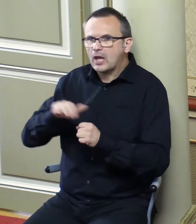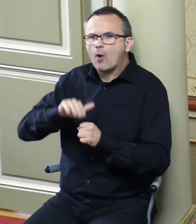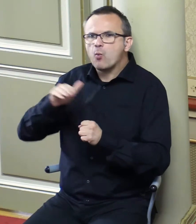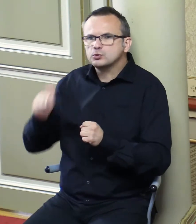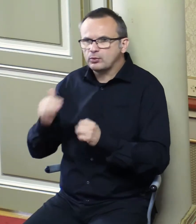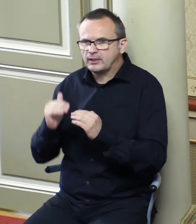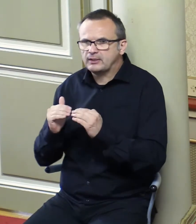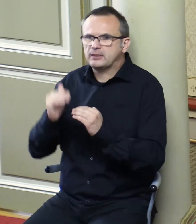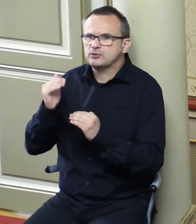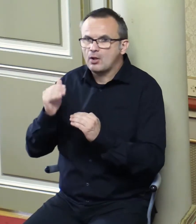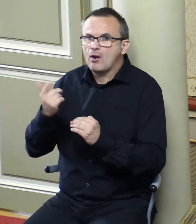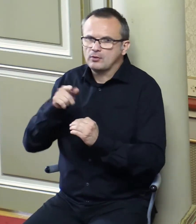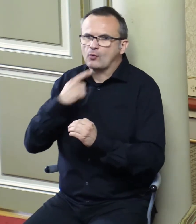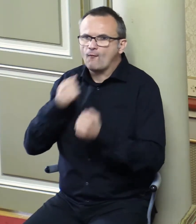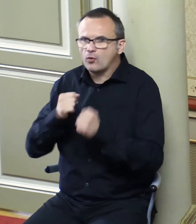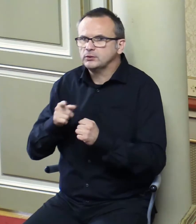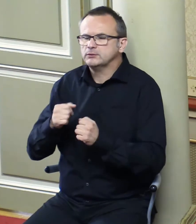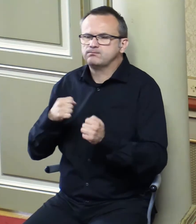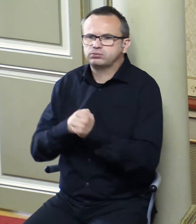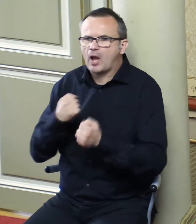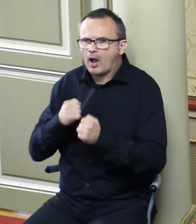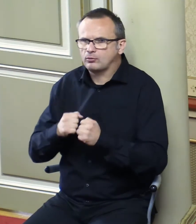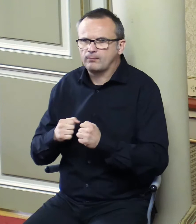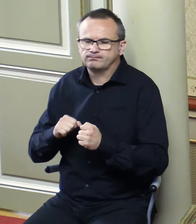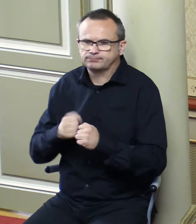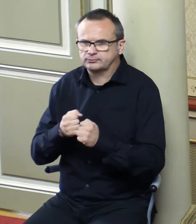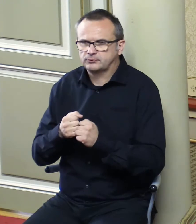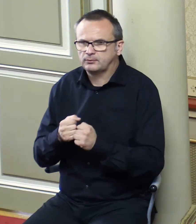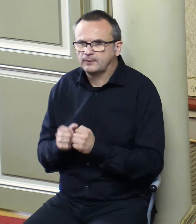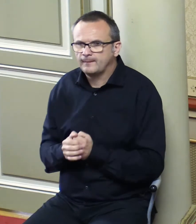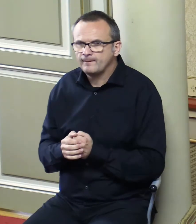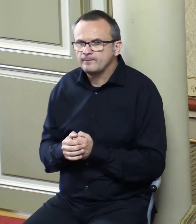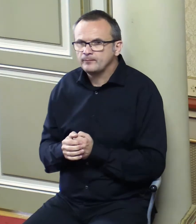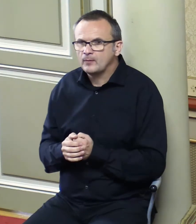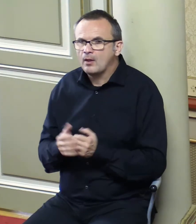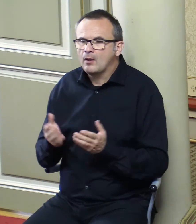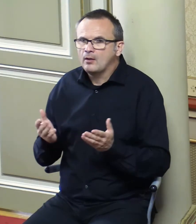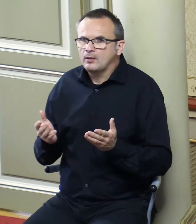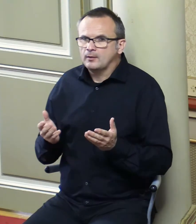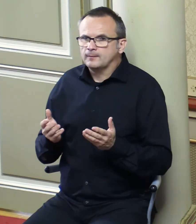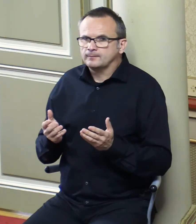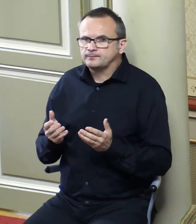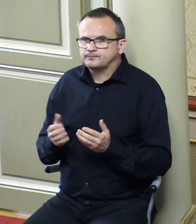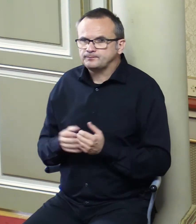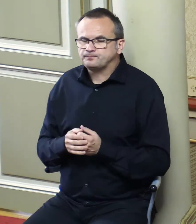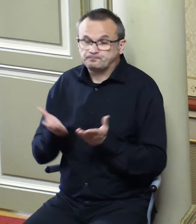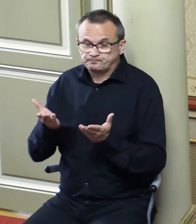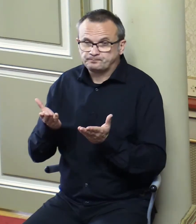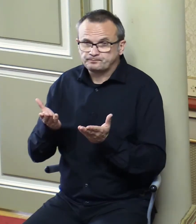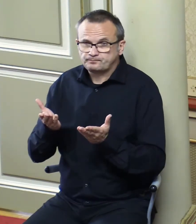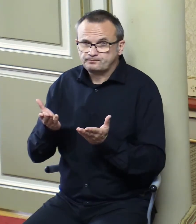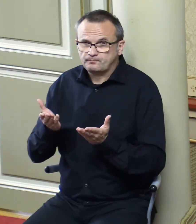i tekako osjeti ta osoba, a druge osobe prelaze preko uspornika bez ikakvih vibracija ili bilo kakvih opterećenja. Tako da,